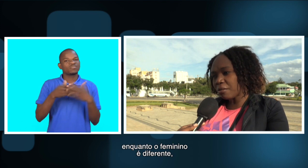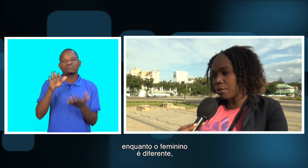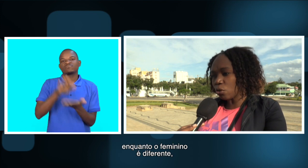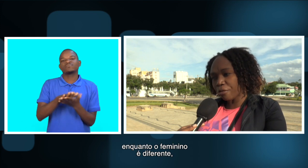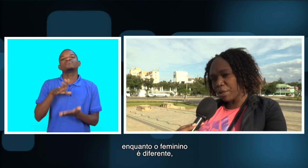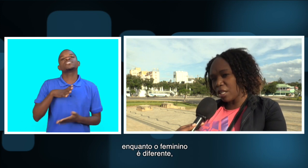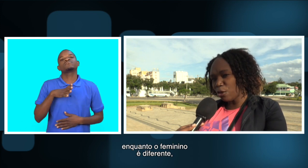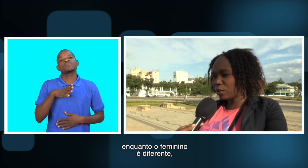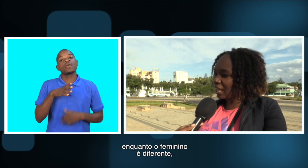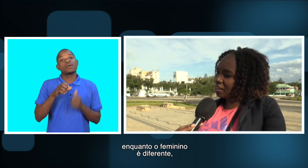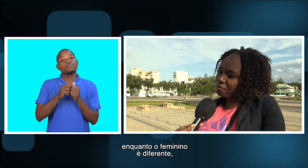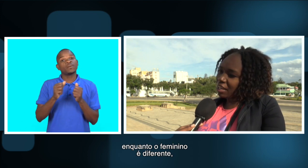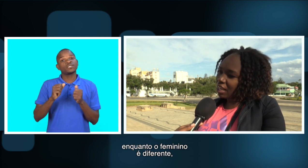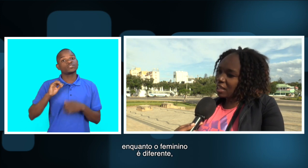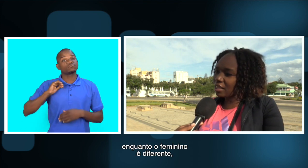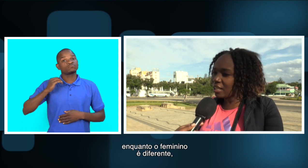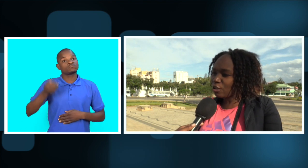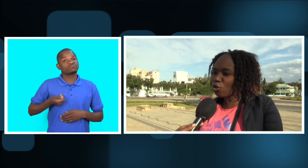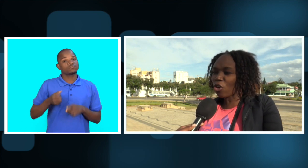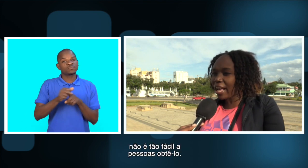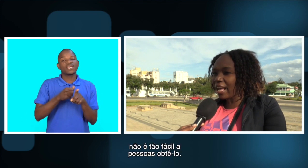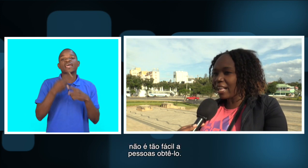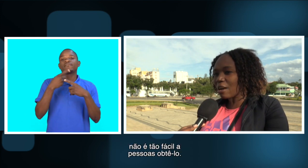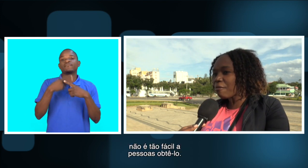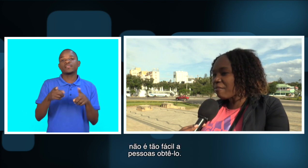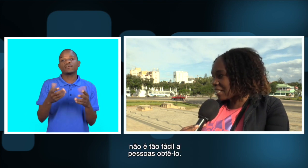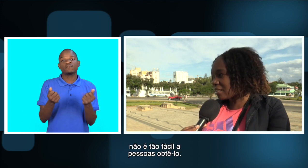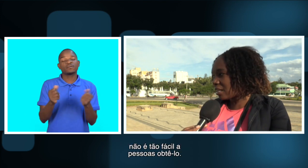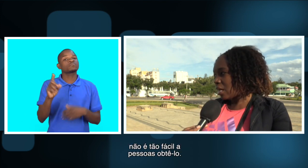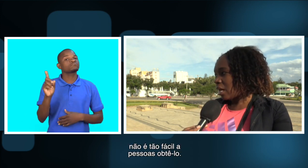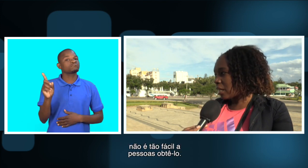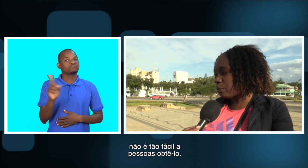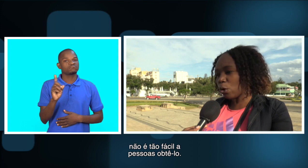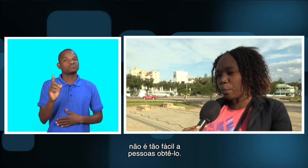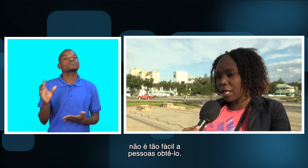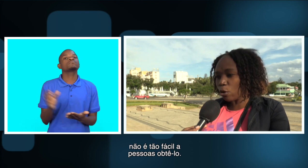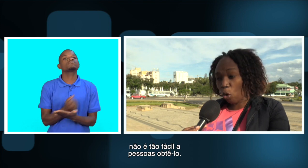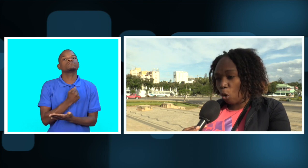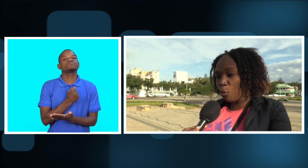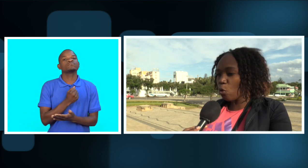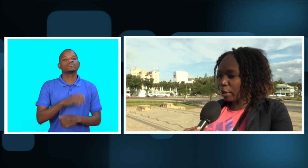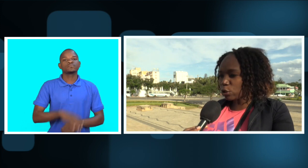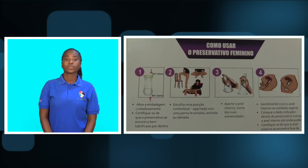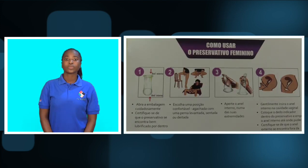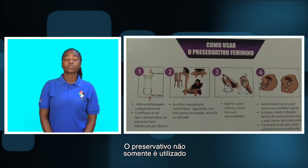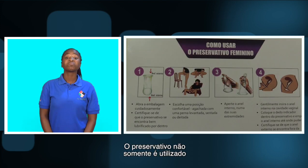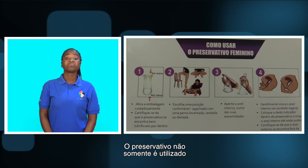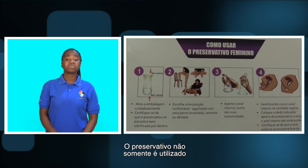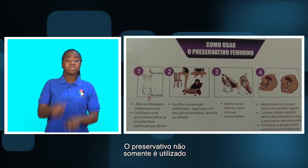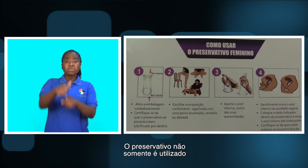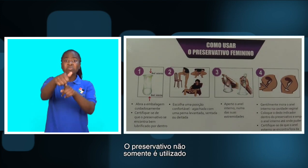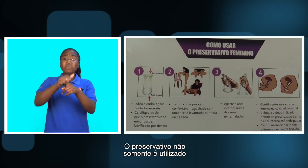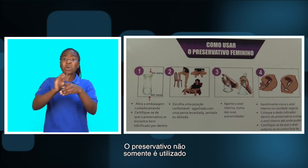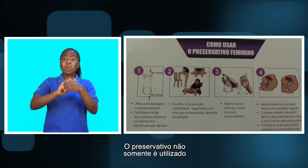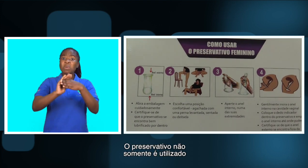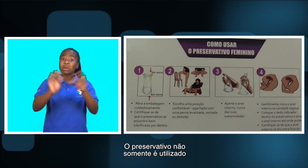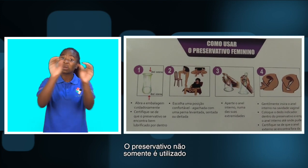o feminino já é diferente, não é tão fácil da pessoa obter como o masculino. O preservativo não somente é